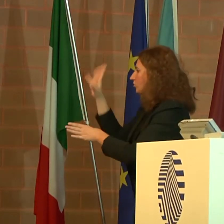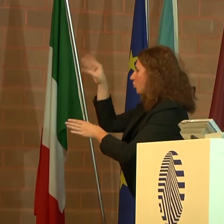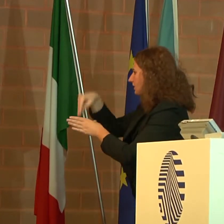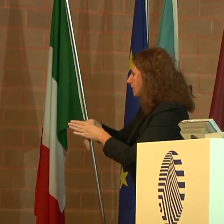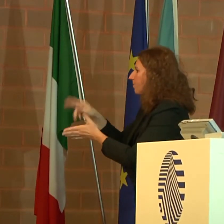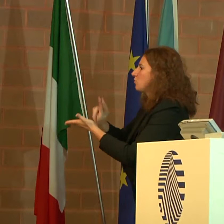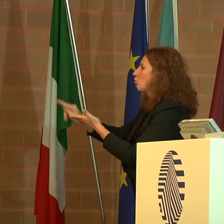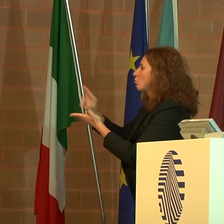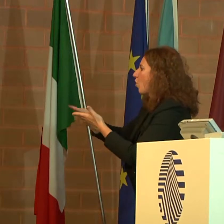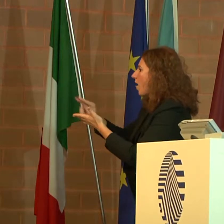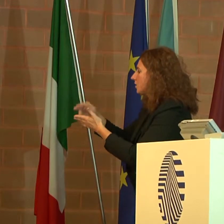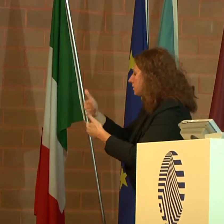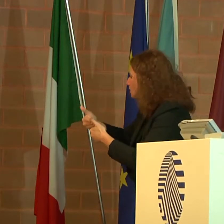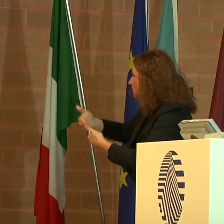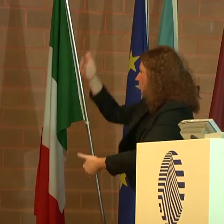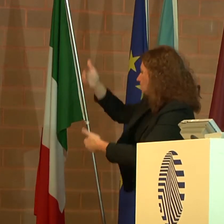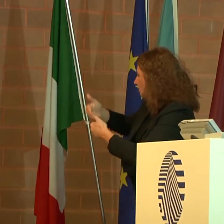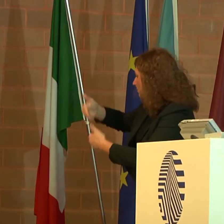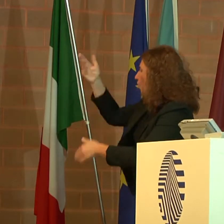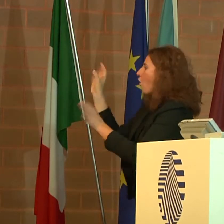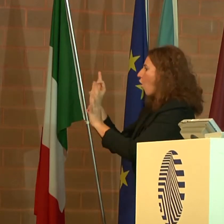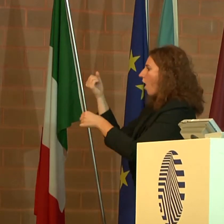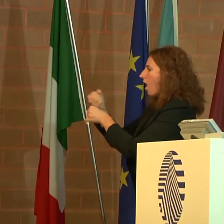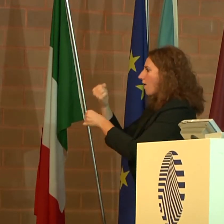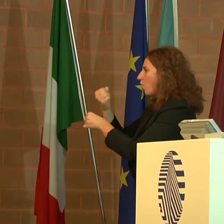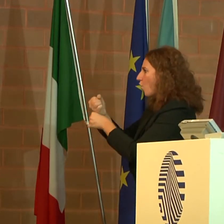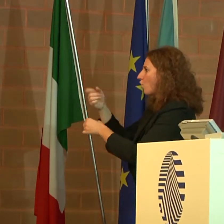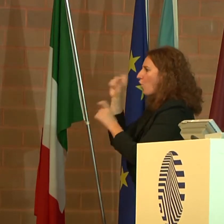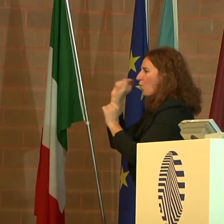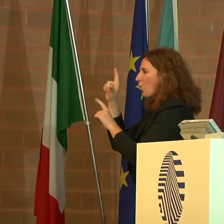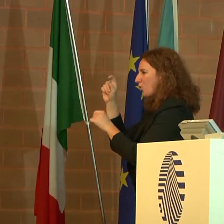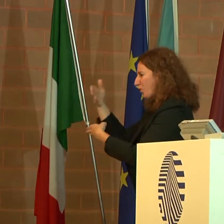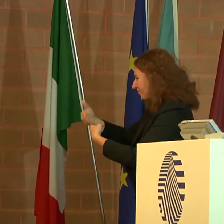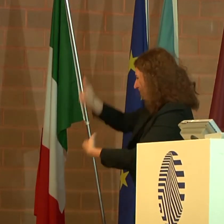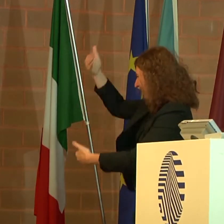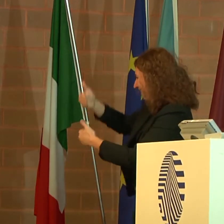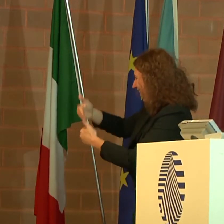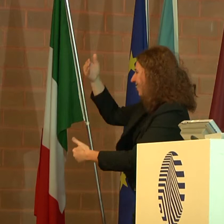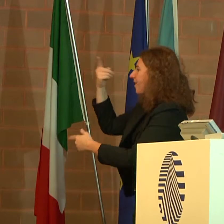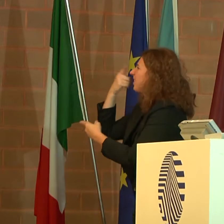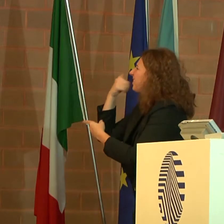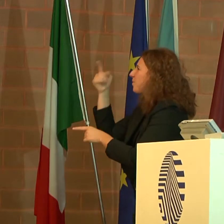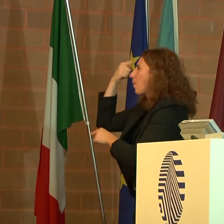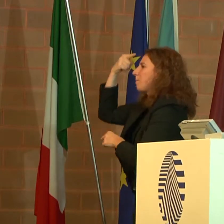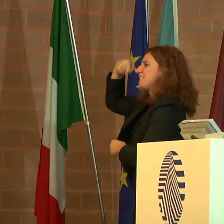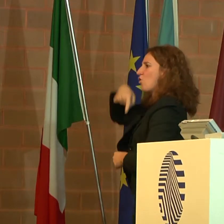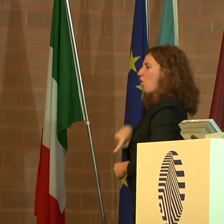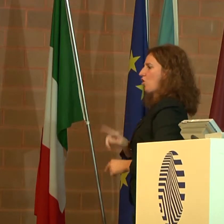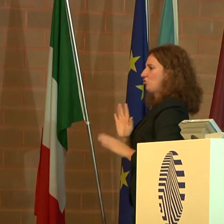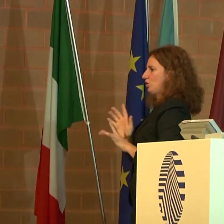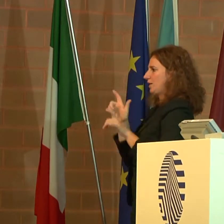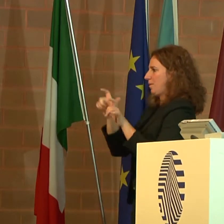scolastico o di inserimento lavorativo, che sono spesso conseguenza delle barriere psicologiche della gente.